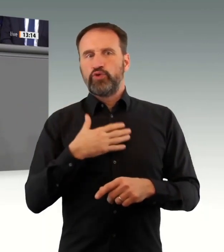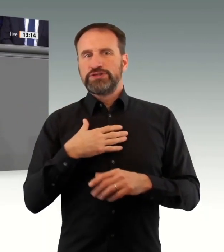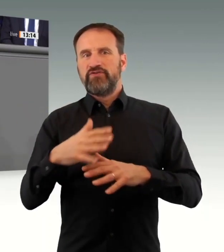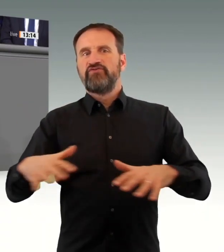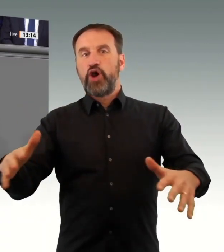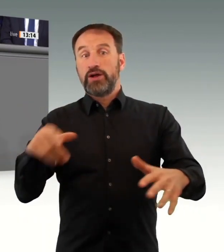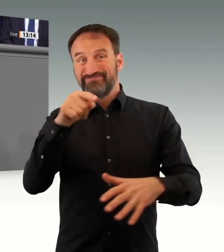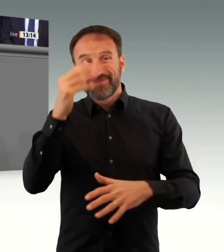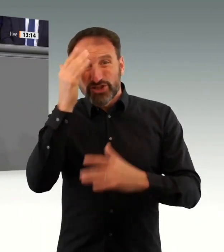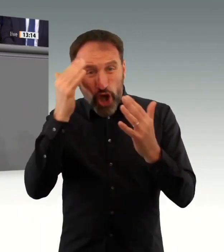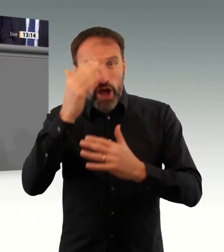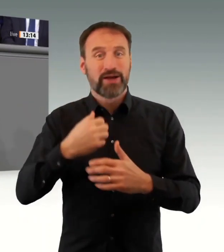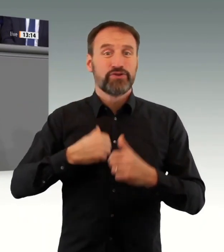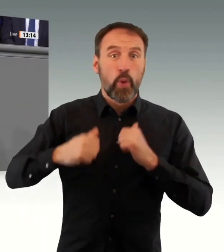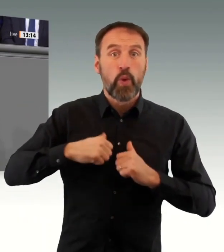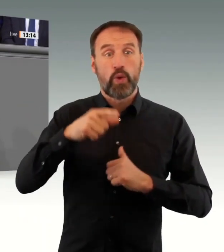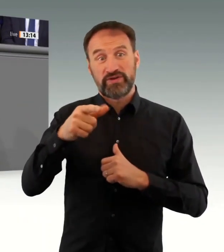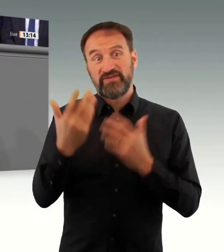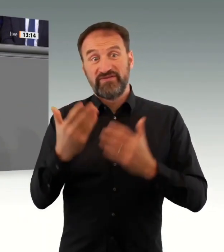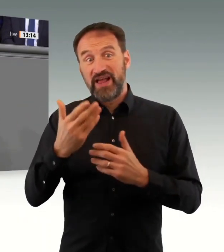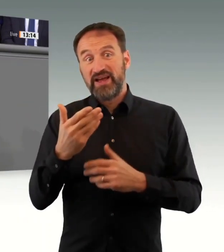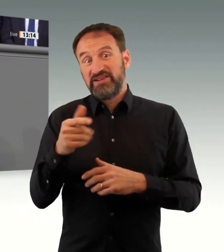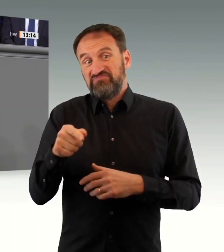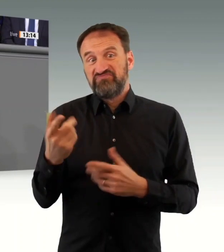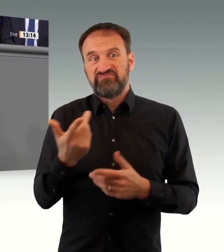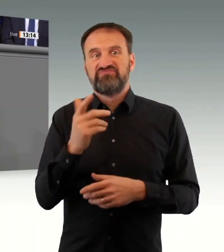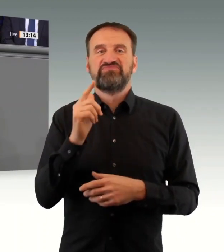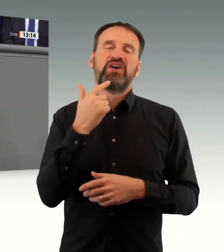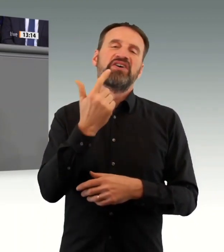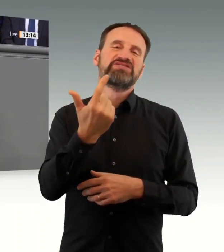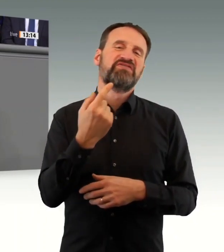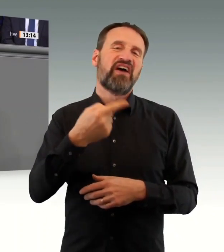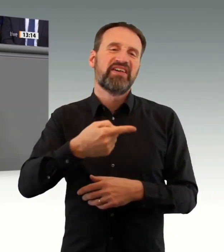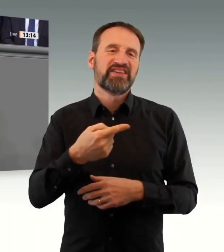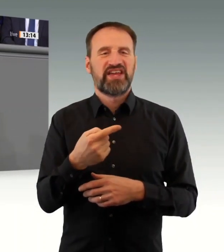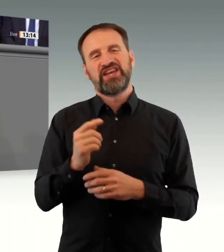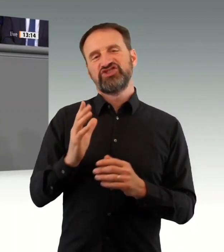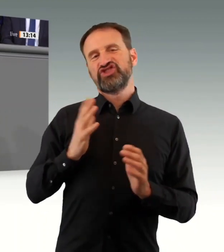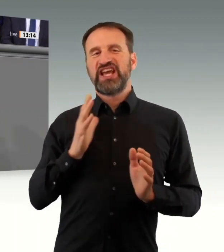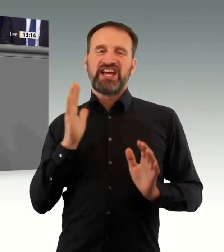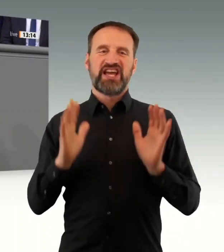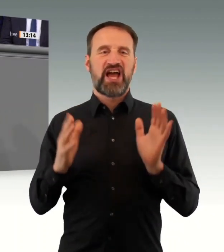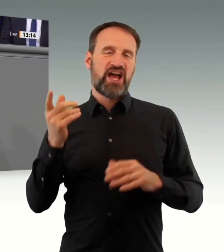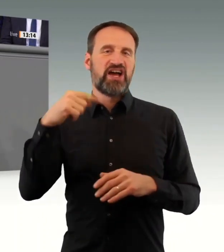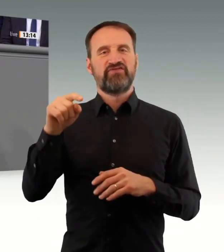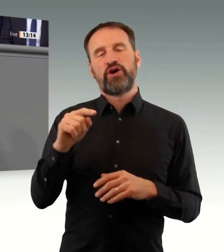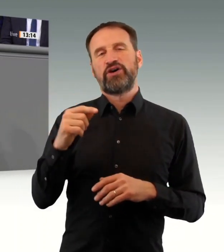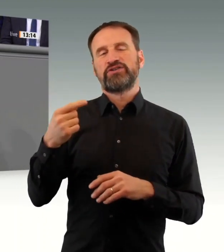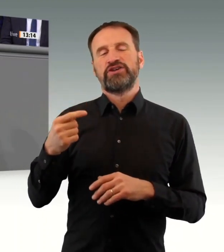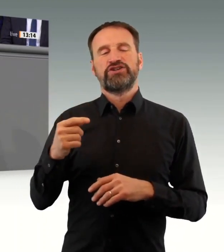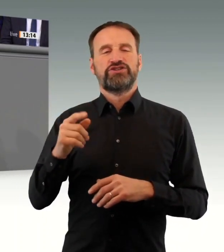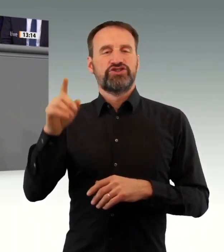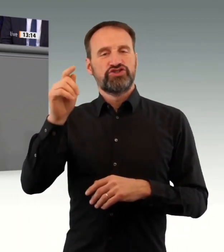Sobald die Impfpflicht kommt, werde ich nicht mehr als Ärztin tätig sein und mich beruflich umorientieren. Vielleicht werde ich Deutschland